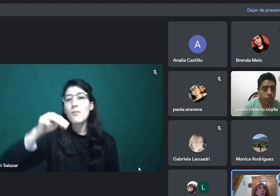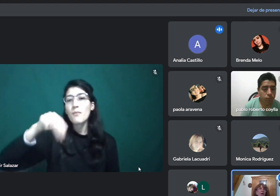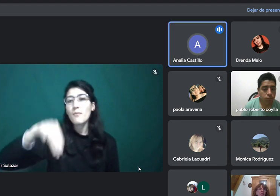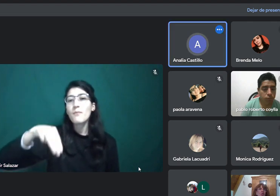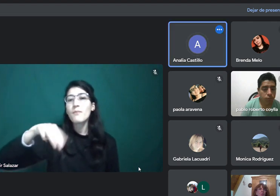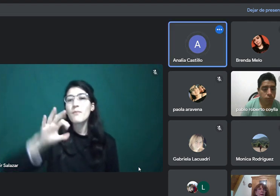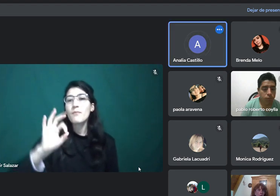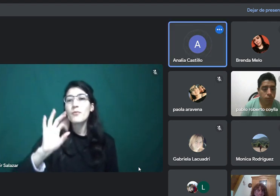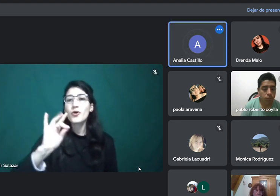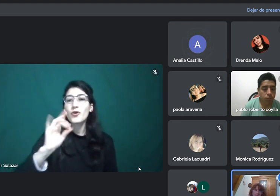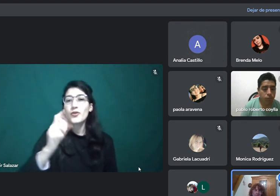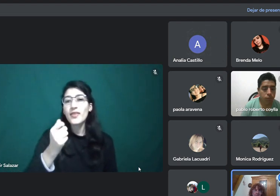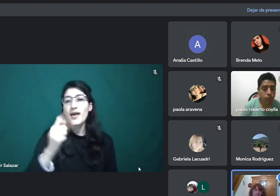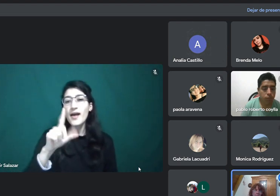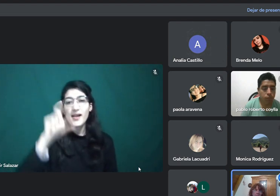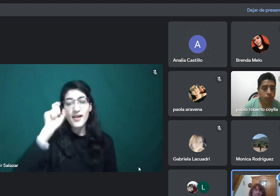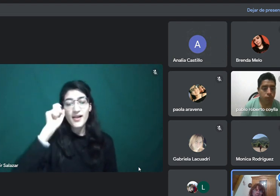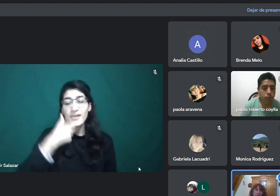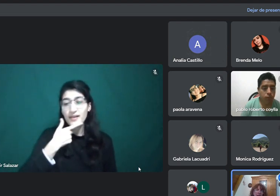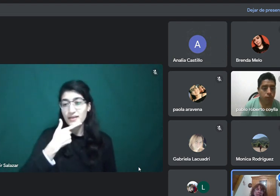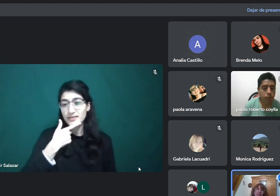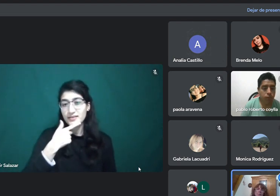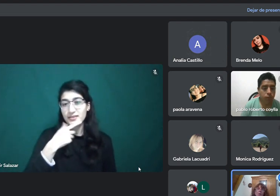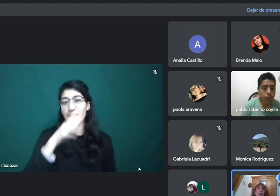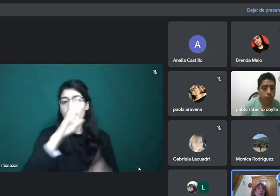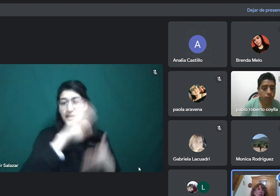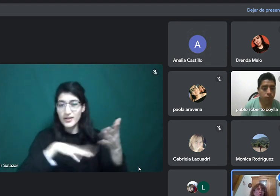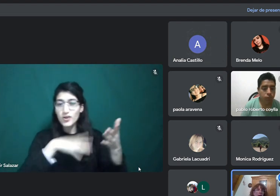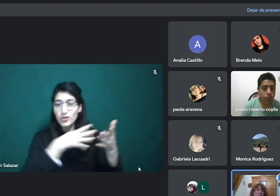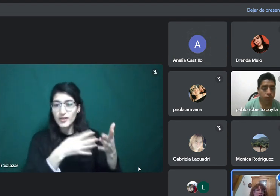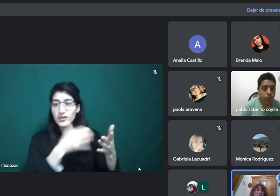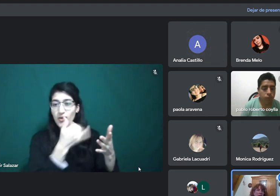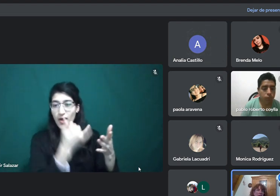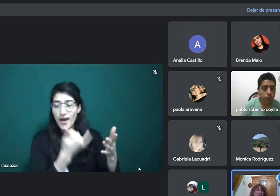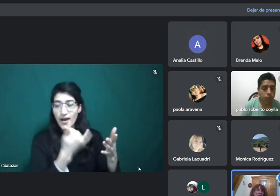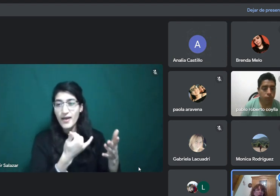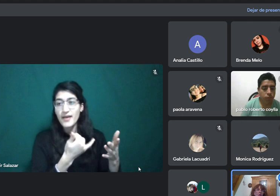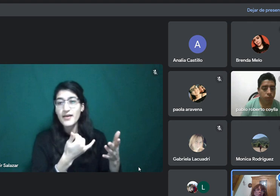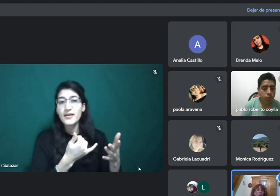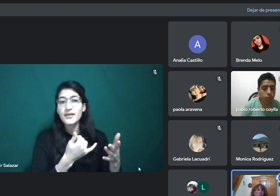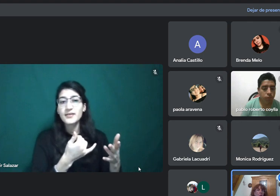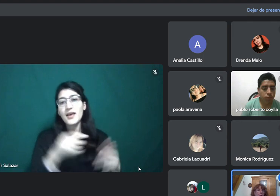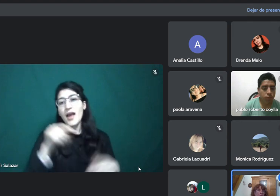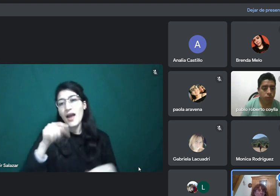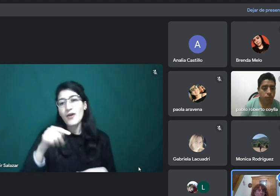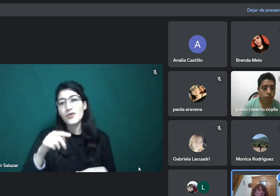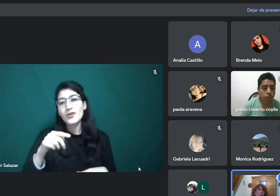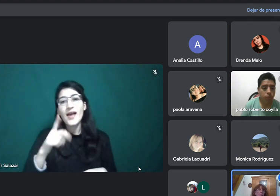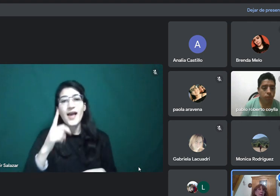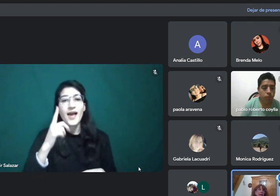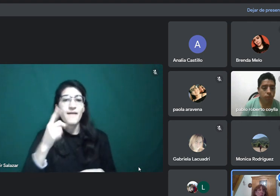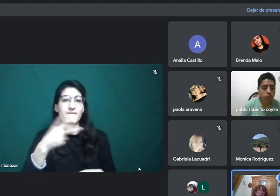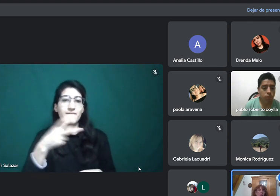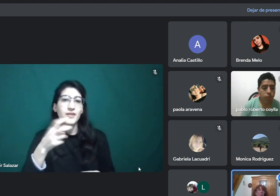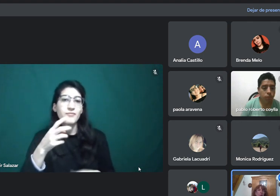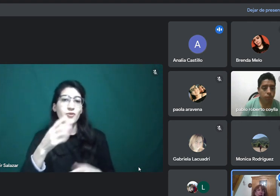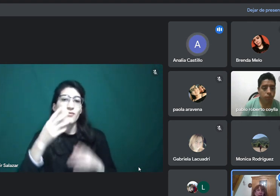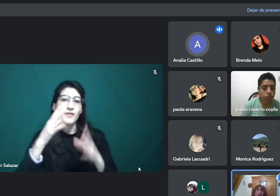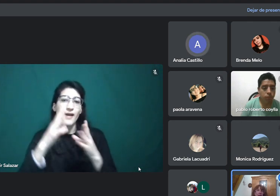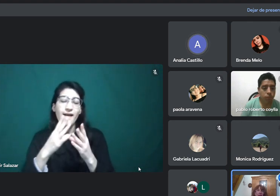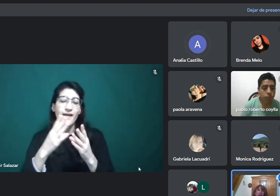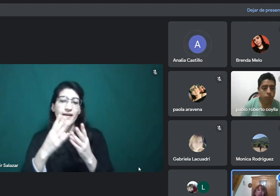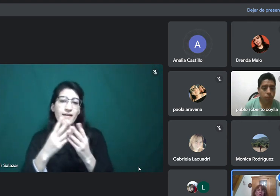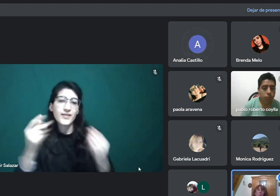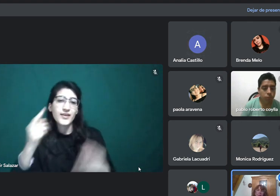aunque no vamos a tomar frase verbal, estamos viendo los casos de ING o algunos verbos para que ustedes puedan